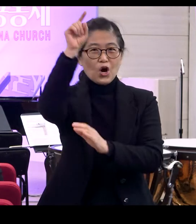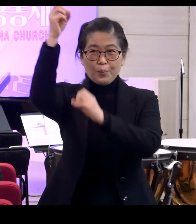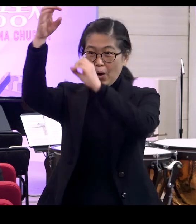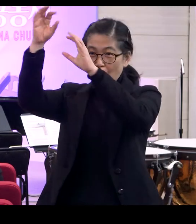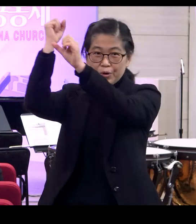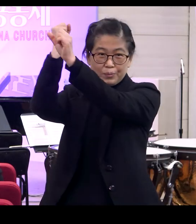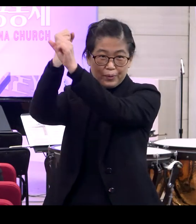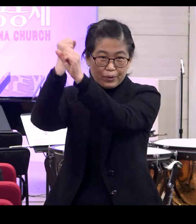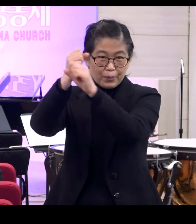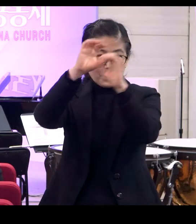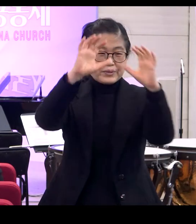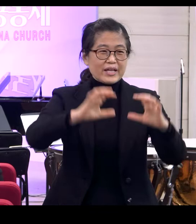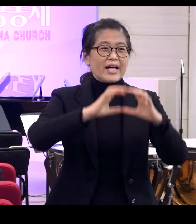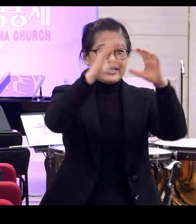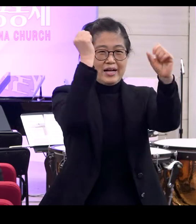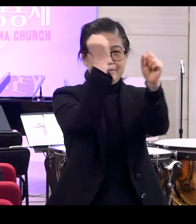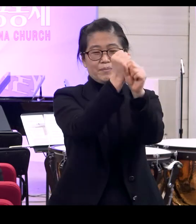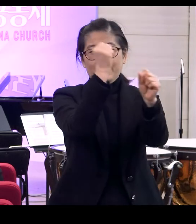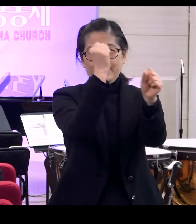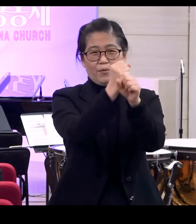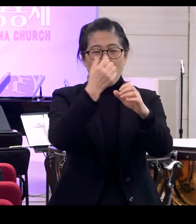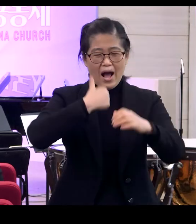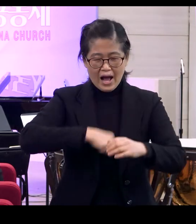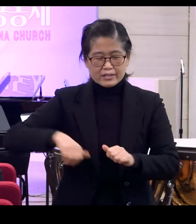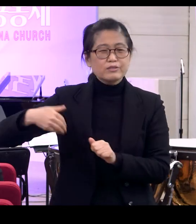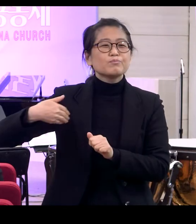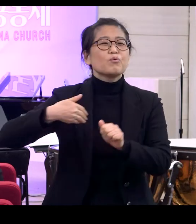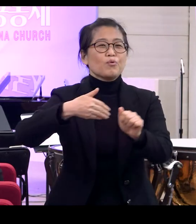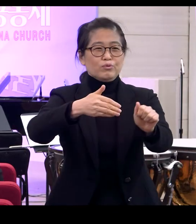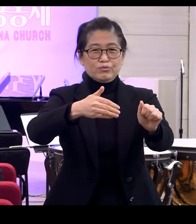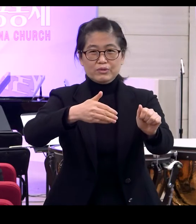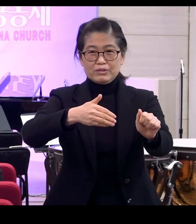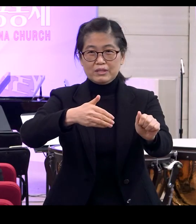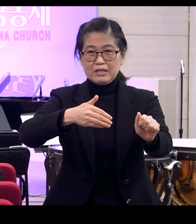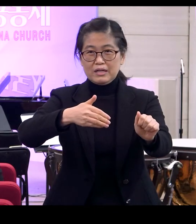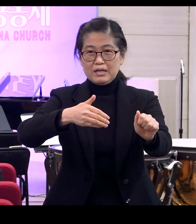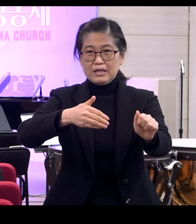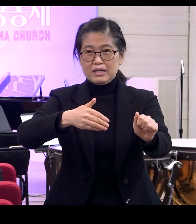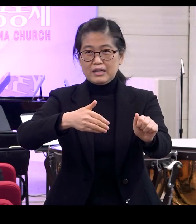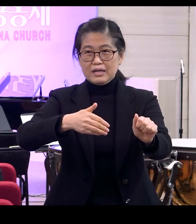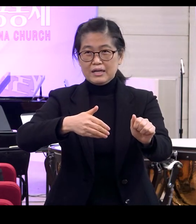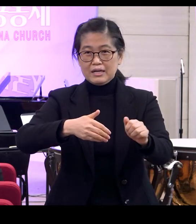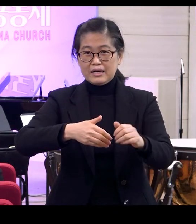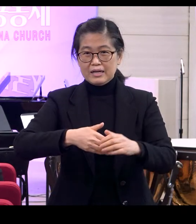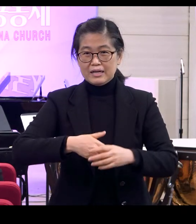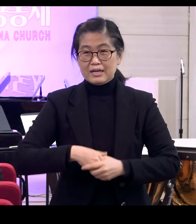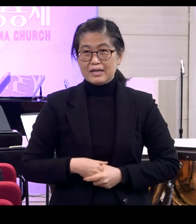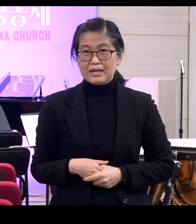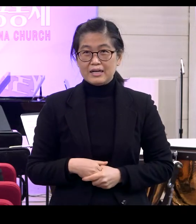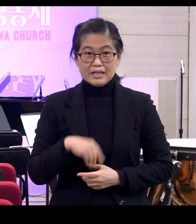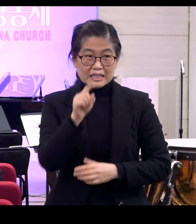별을 만들고 세상을 만들고 아들을 보냈네라는 부분이었어요 이 찬양은